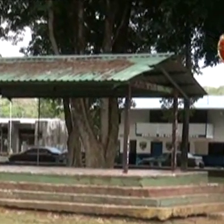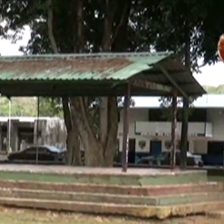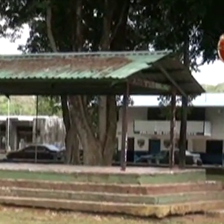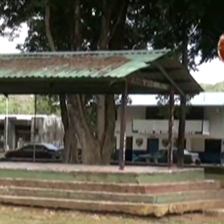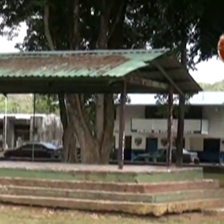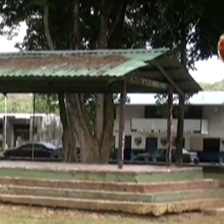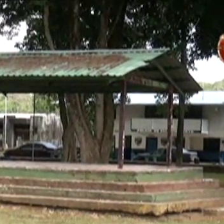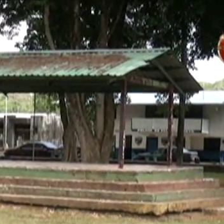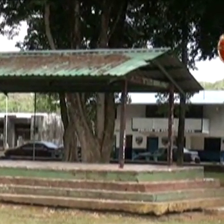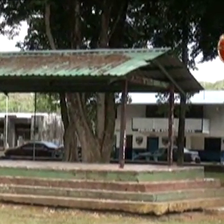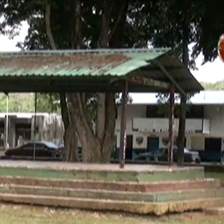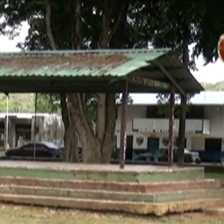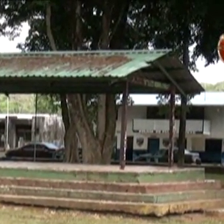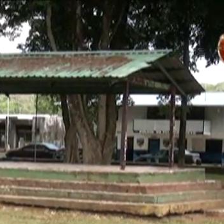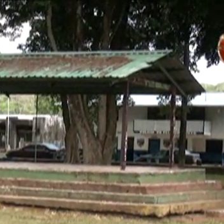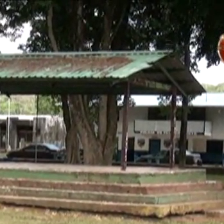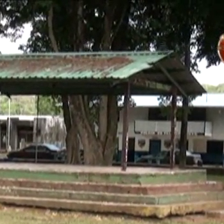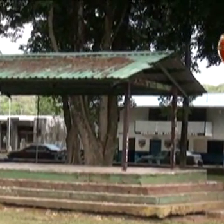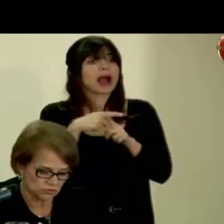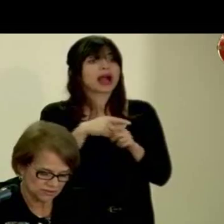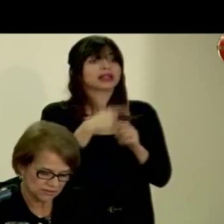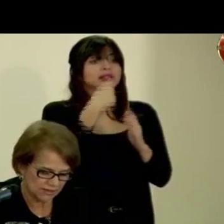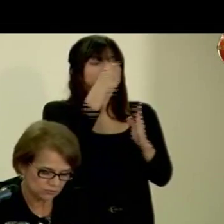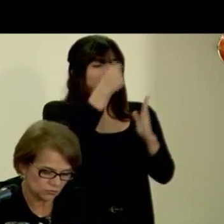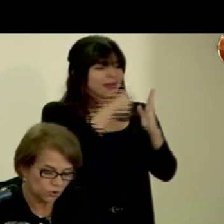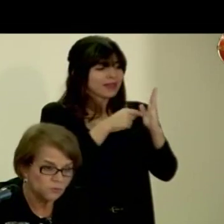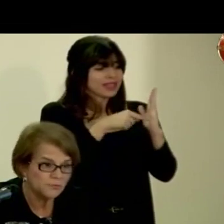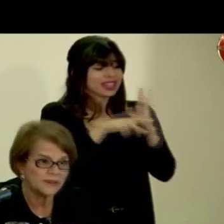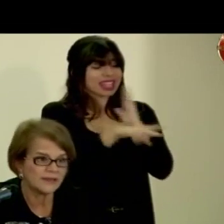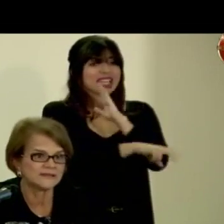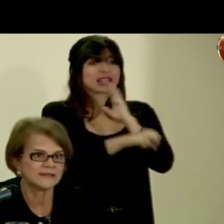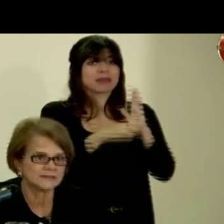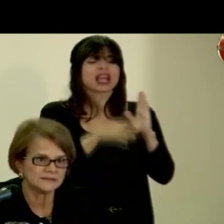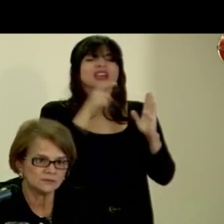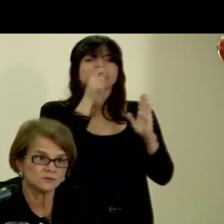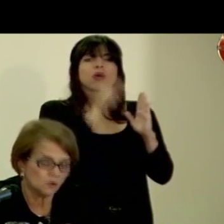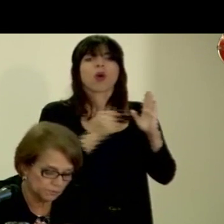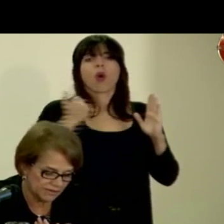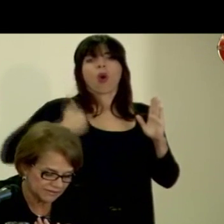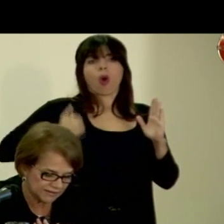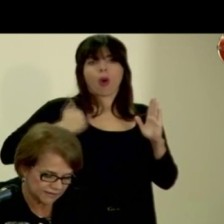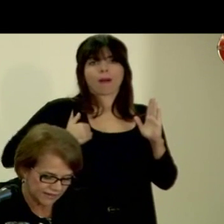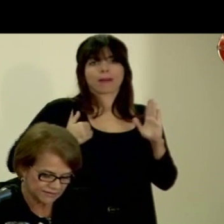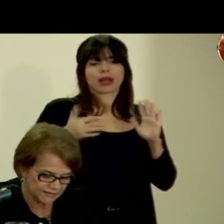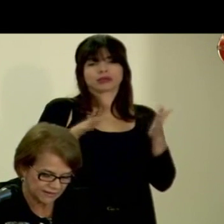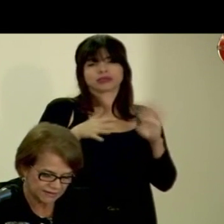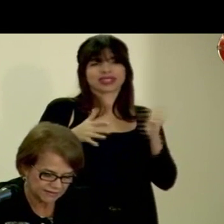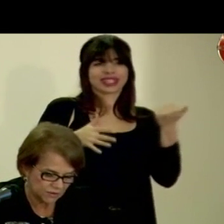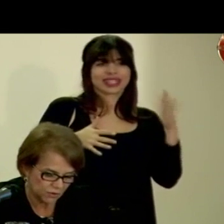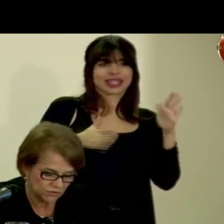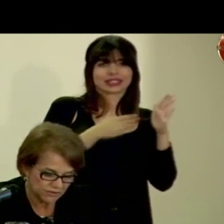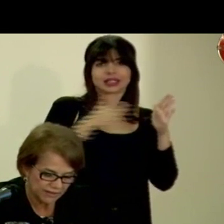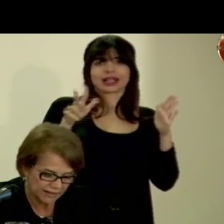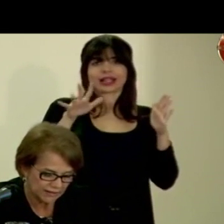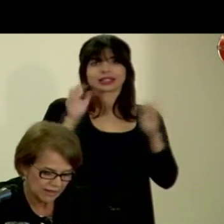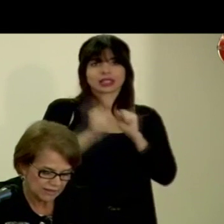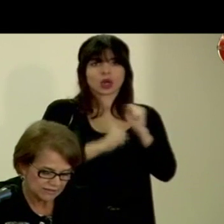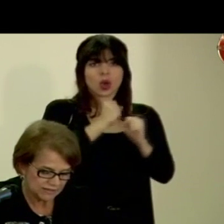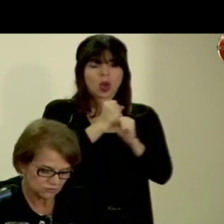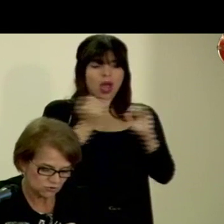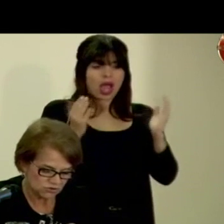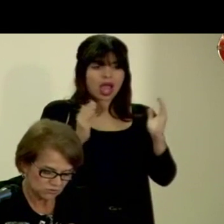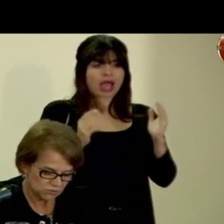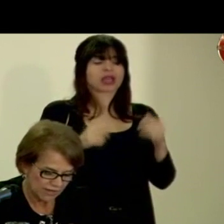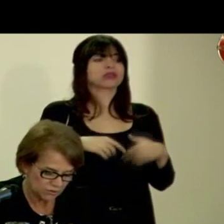de drogas y el perfil criminal que tenemos entonces es un hombre entre 15 y 35 años de edad,